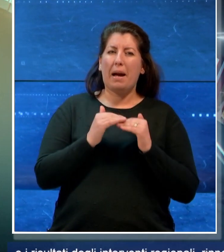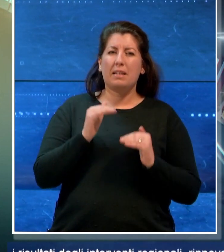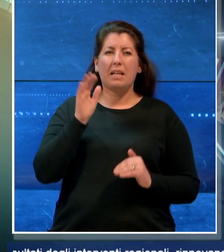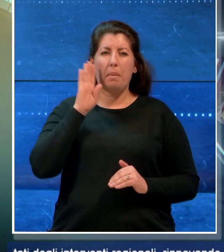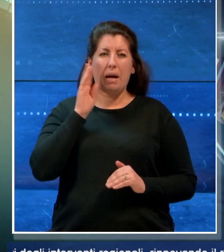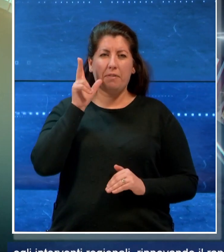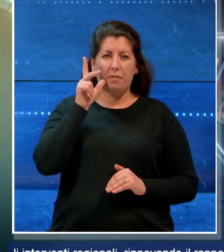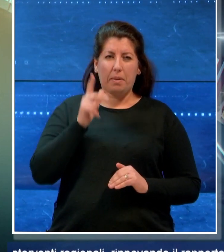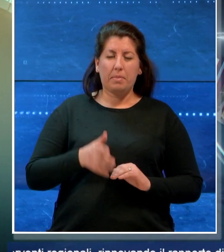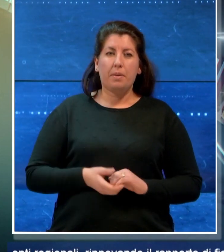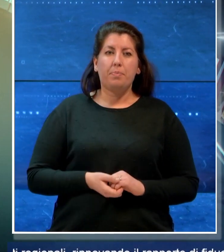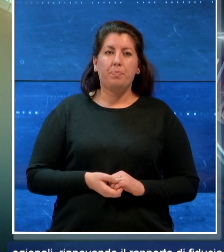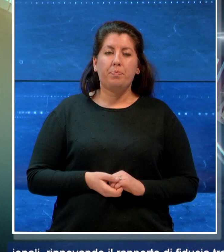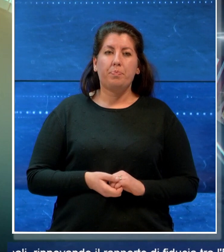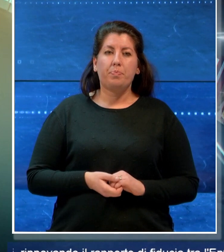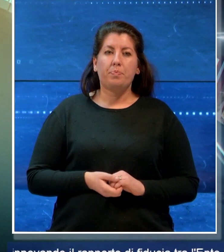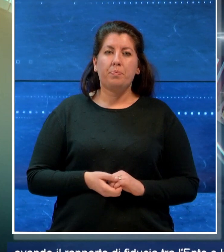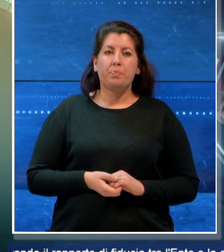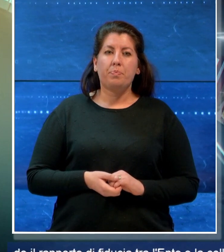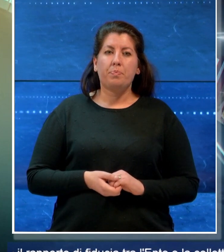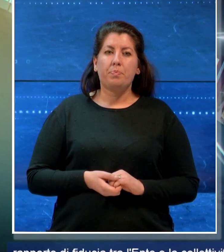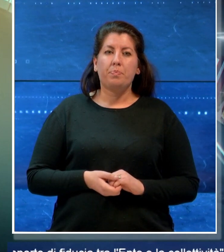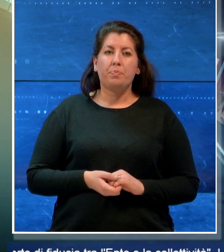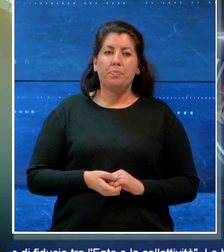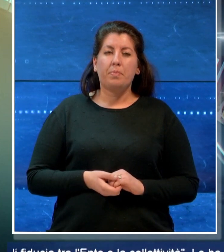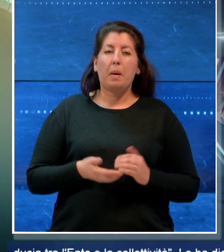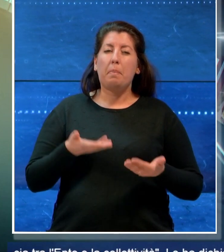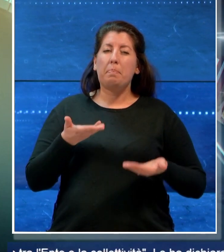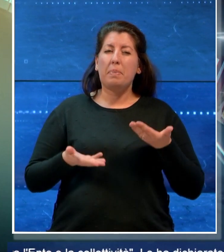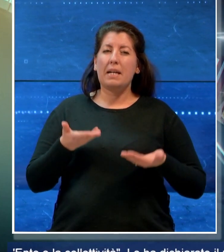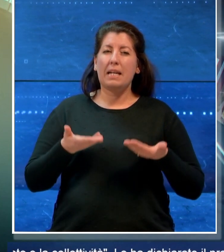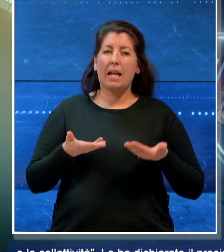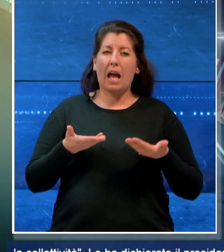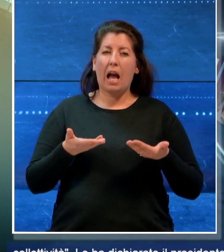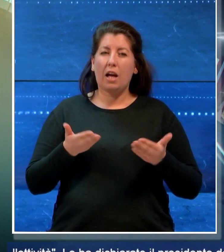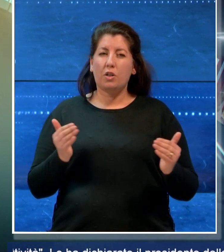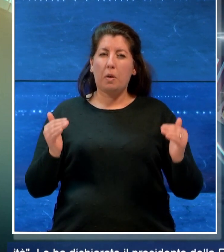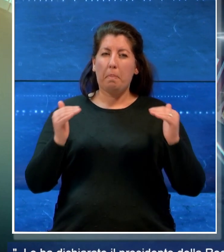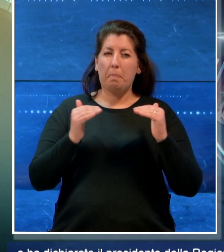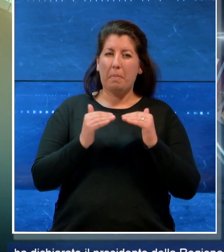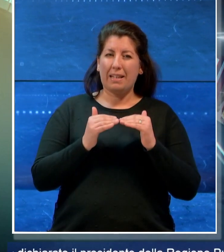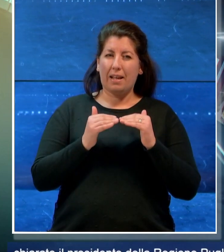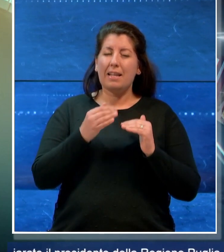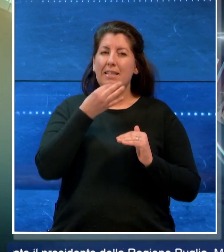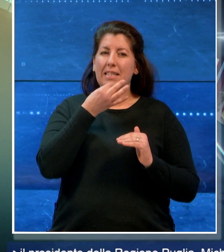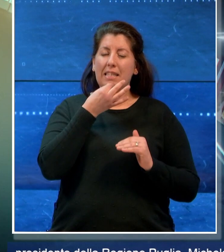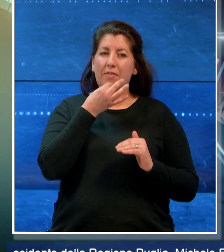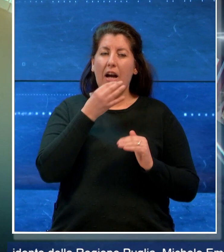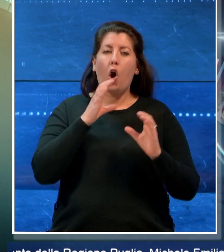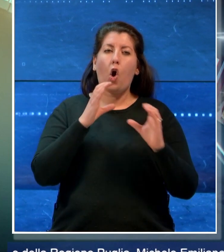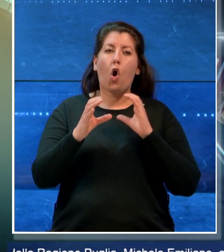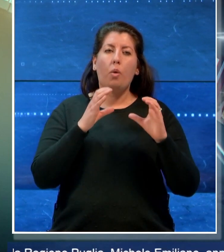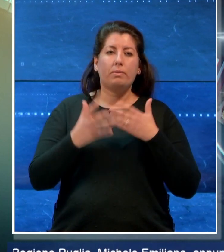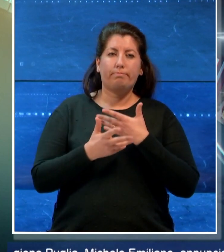Approvare un bilancio di genere significa innanzitutto comunicare in trasparenza